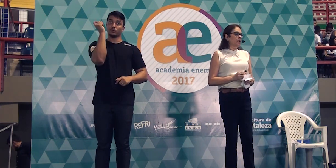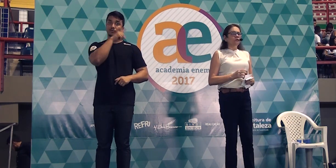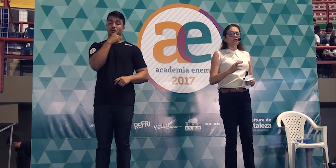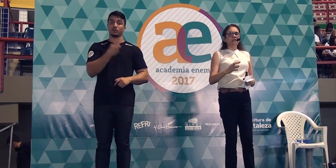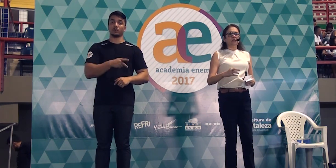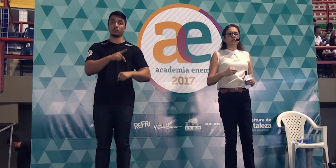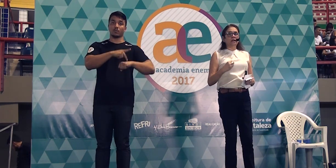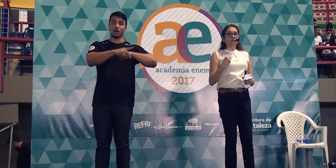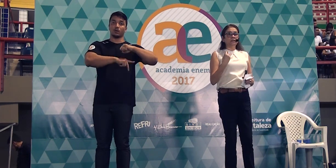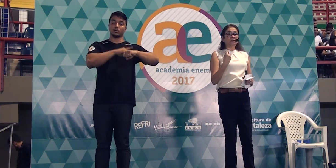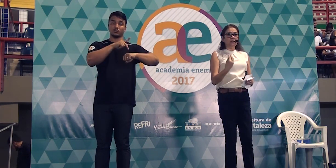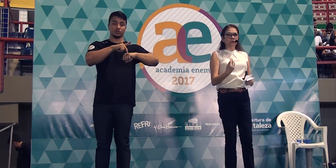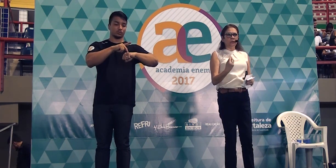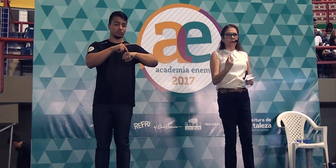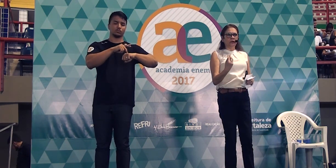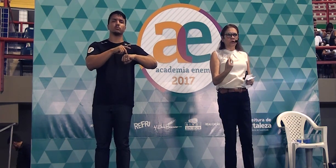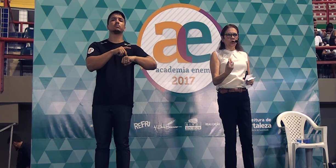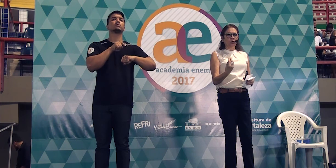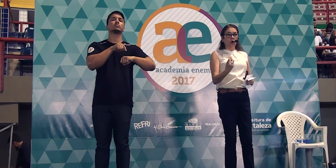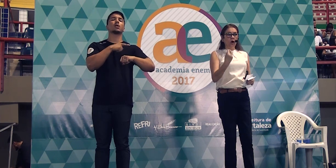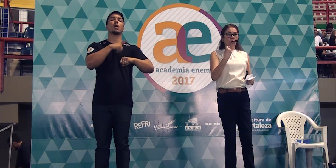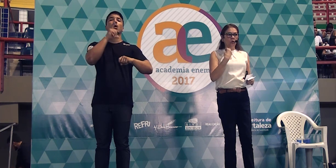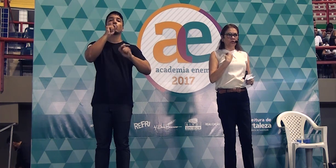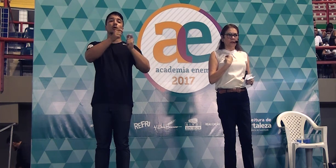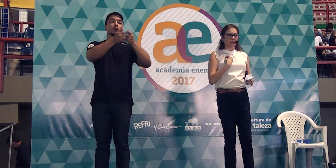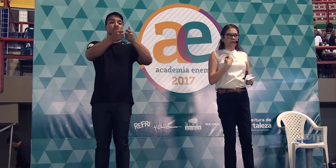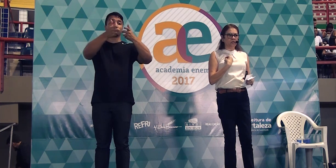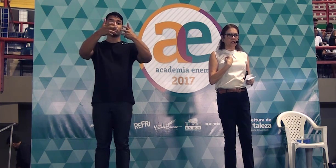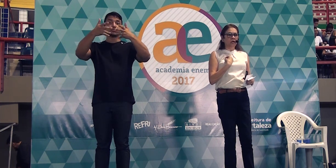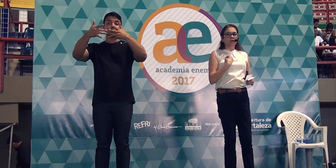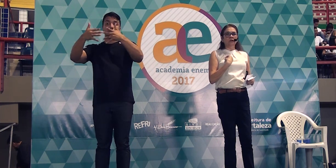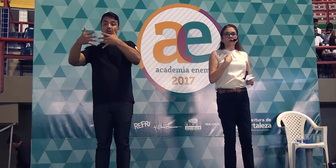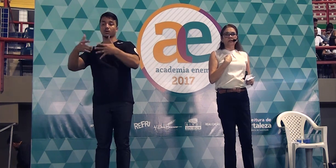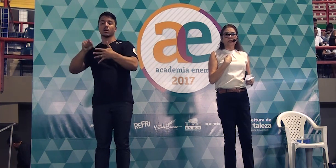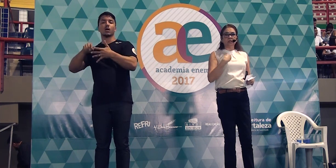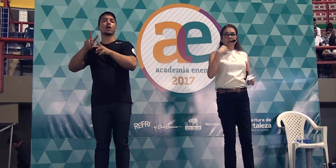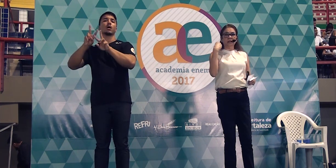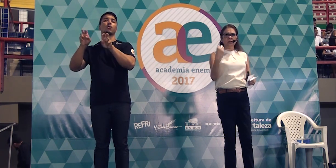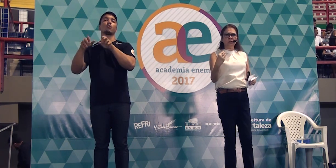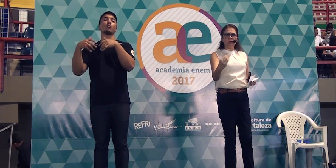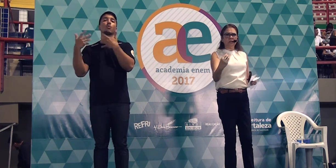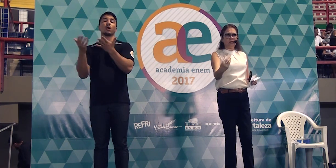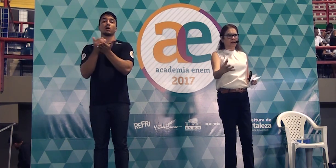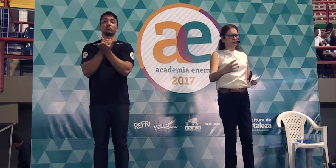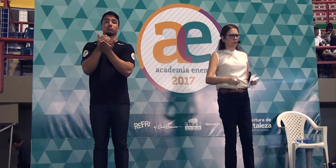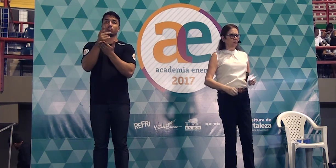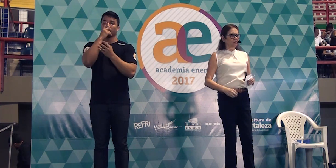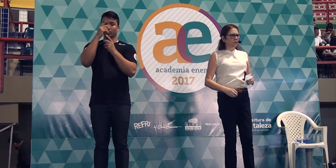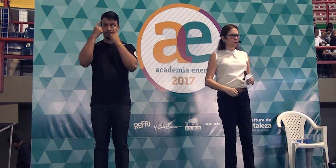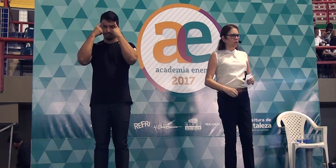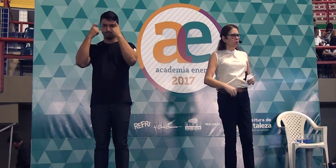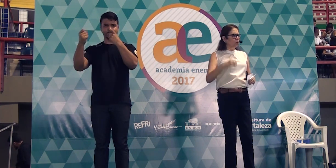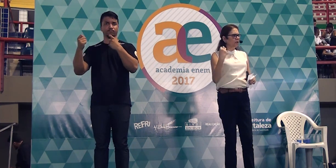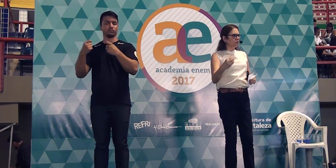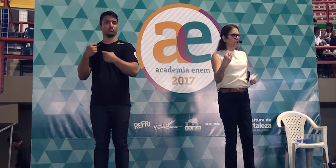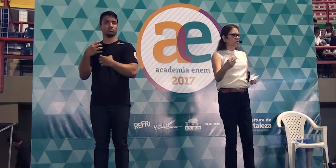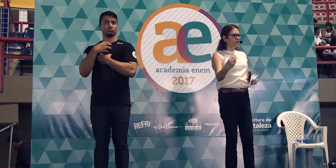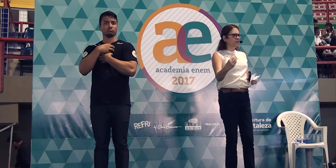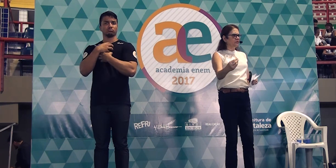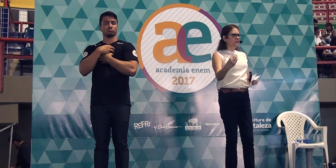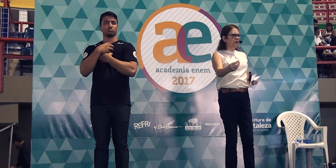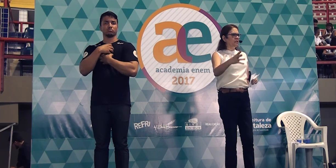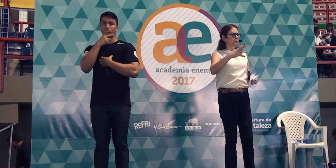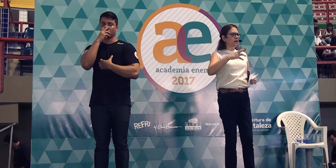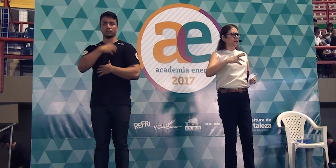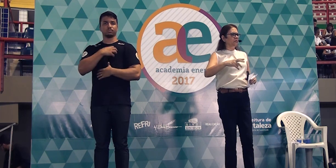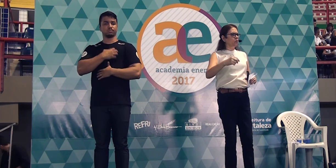você está dizendo para o leitor ocultamente que você está indignado. O quanto está